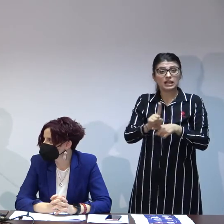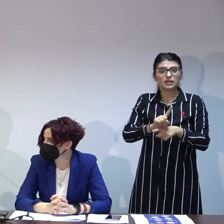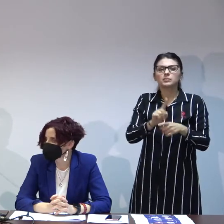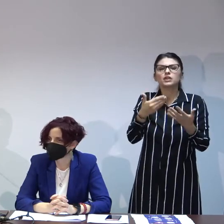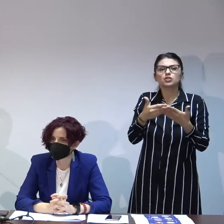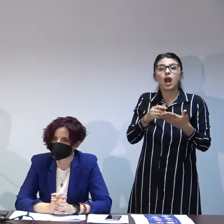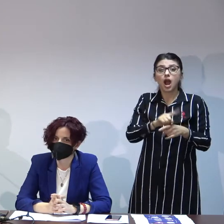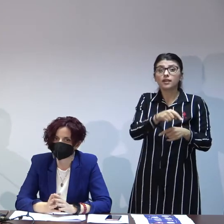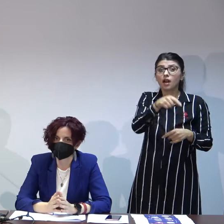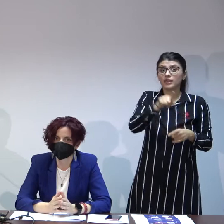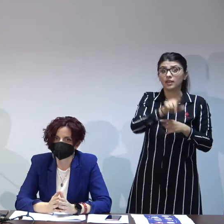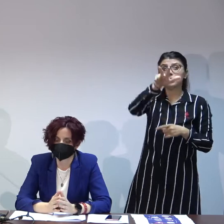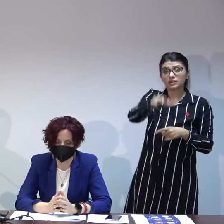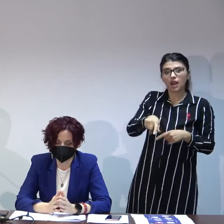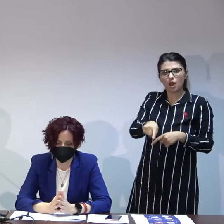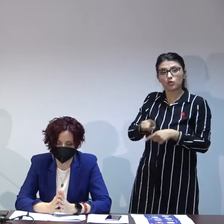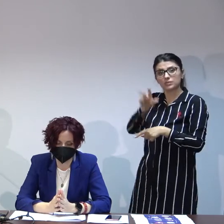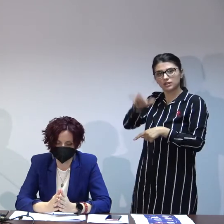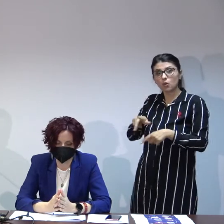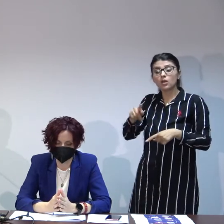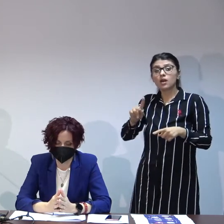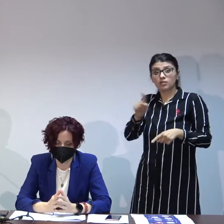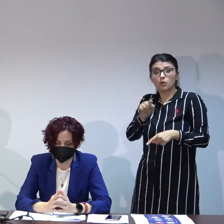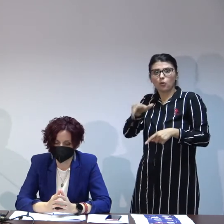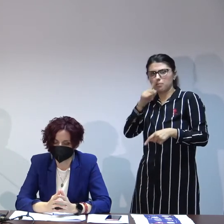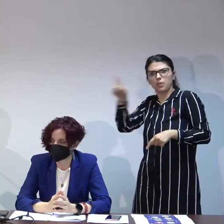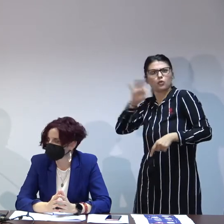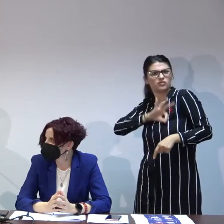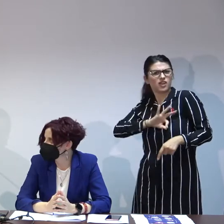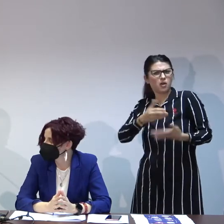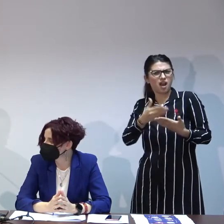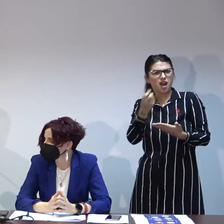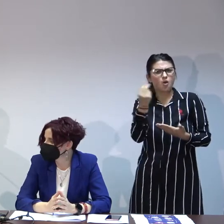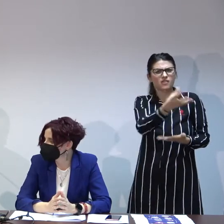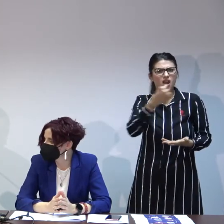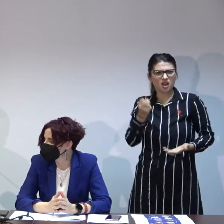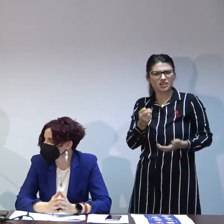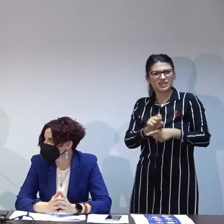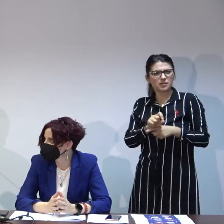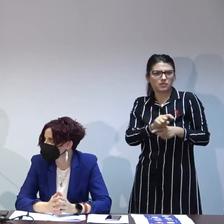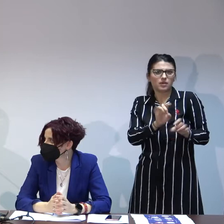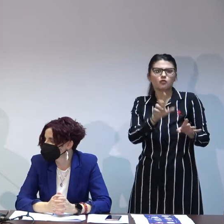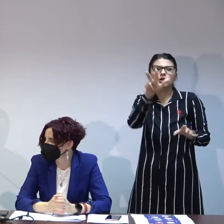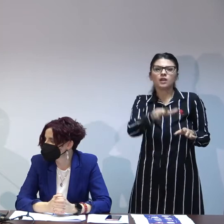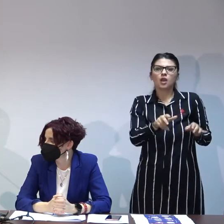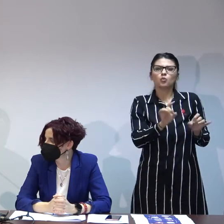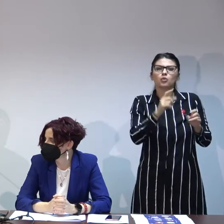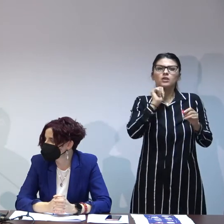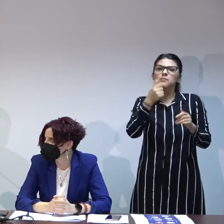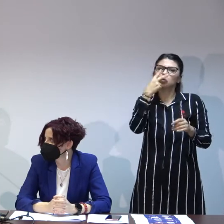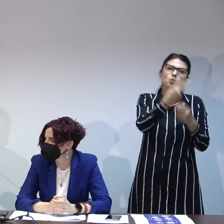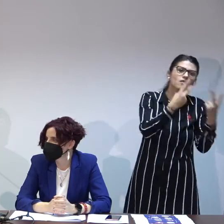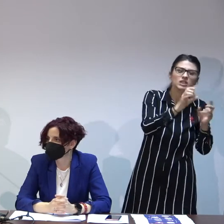potrivire cu nimeni și băiețelul nostru urma să intre pe listă dacă n-a intrat deja pentru că în 3 luni nu intrase în potrivire cu nimeni sau în